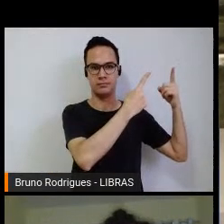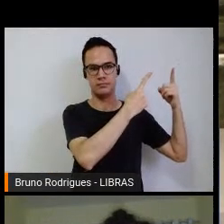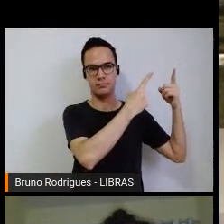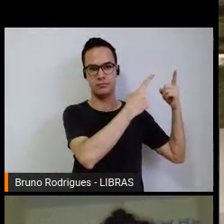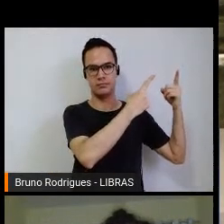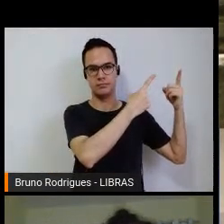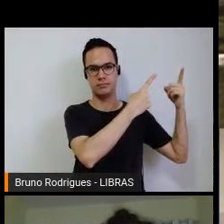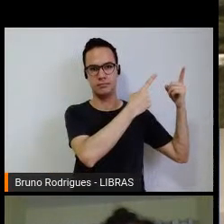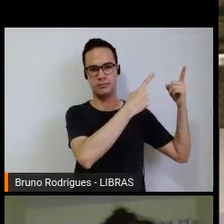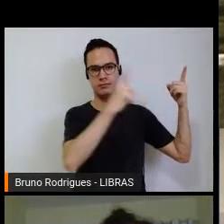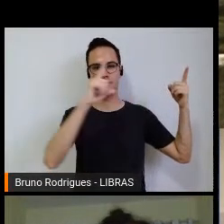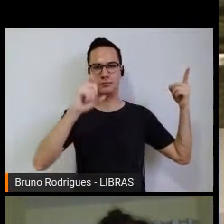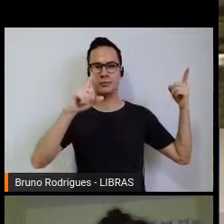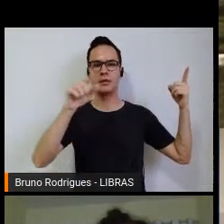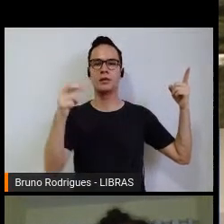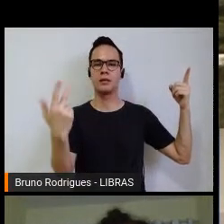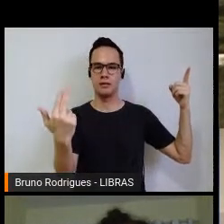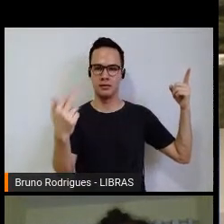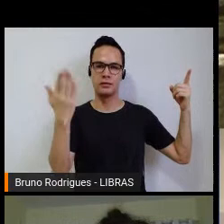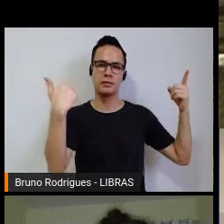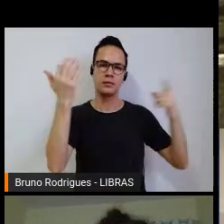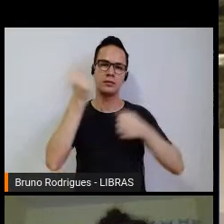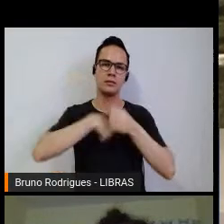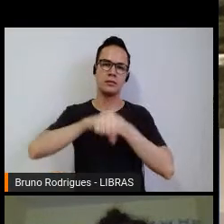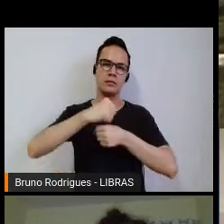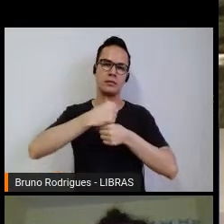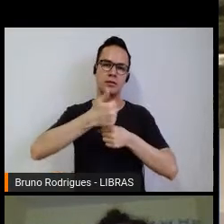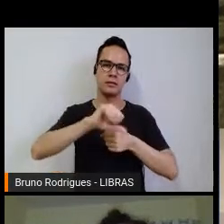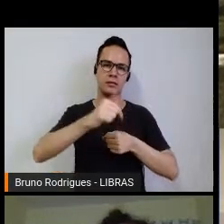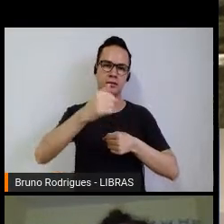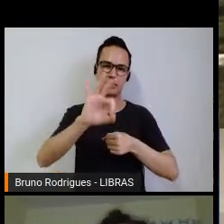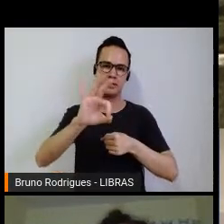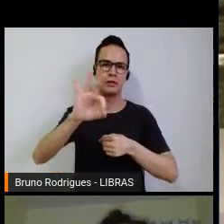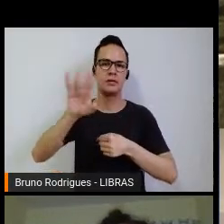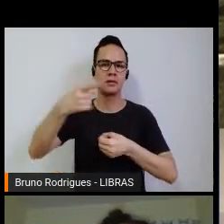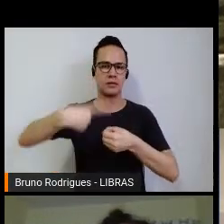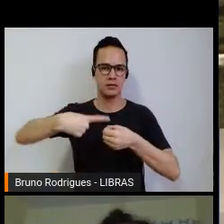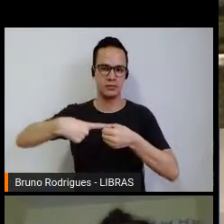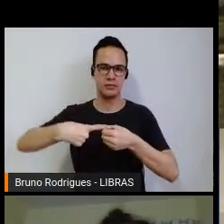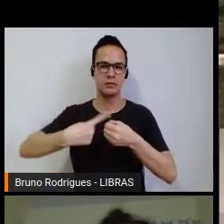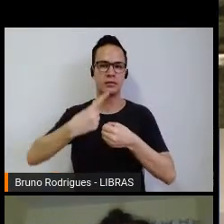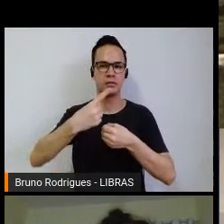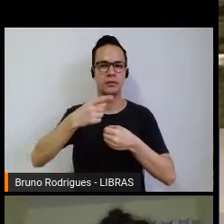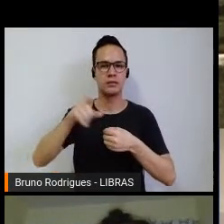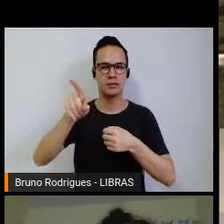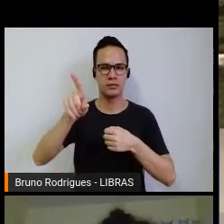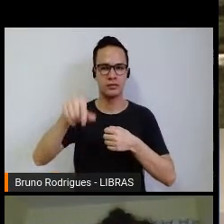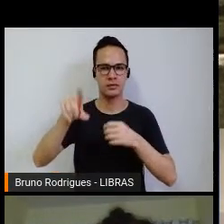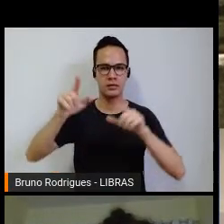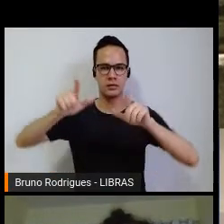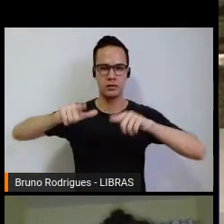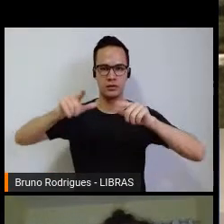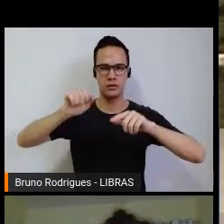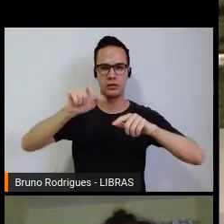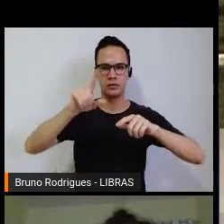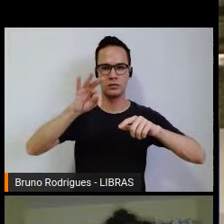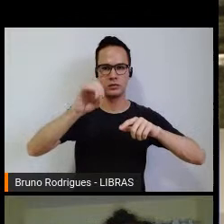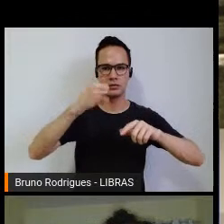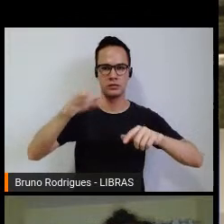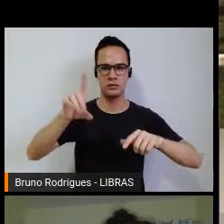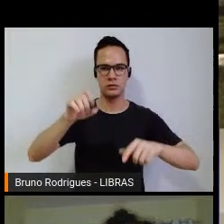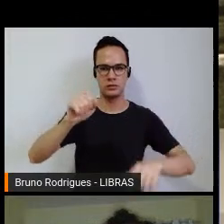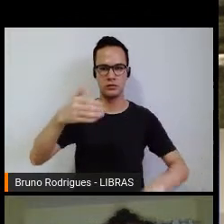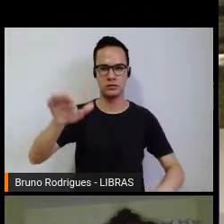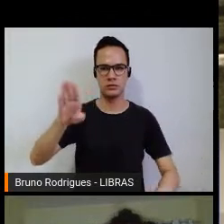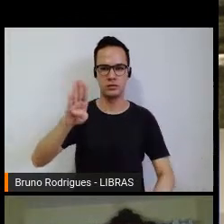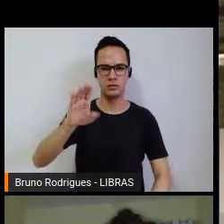essa foto foi tirada também no final dos anos 70, lá em Jequié, no bairro chamado Alto da Balança. Ela está